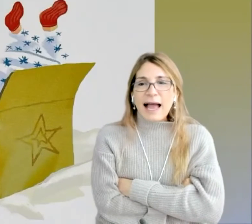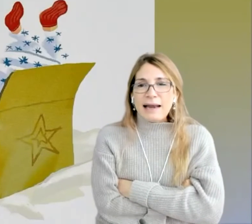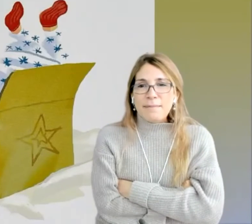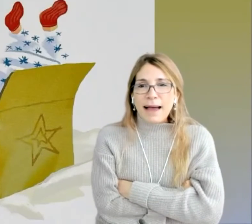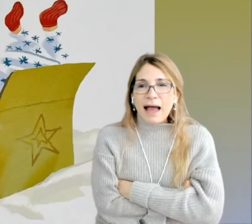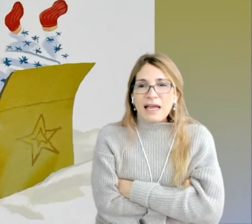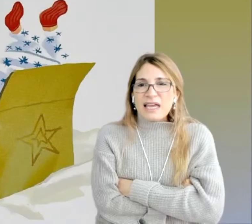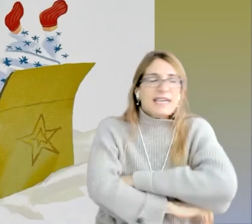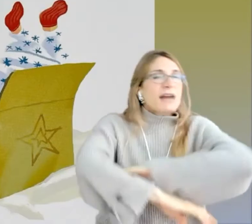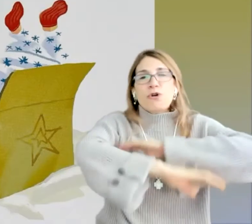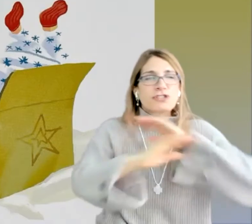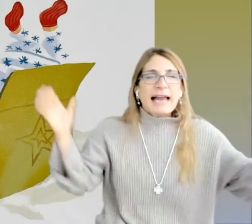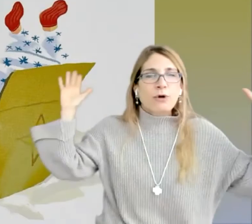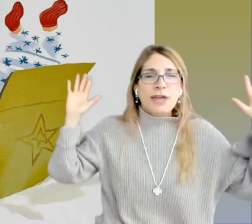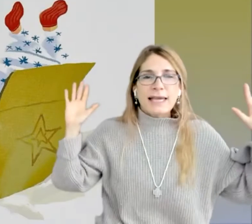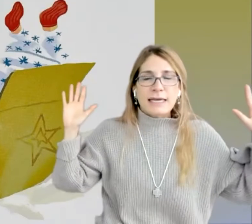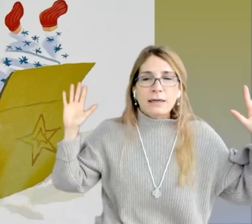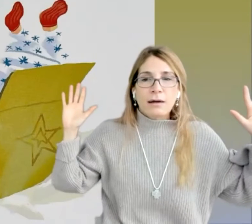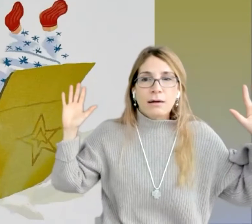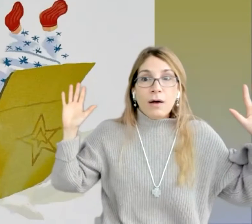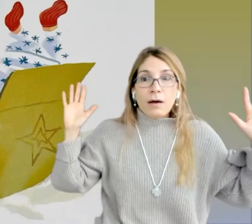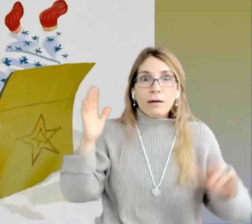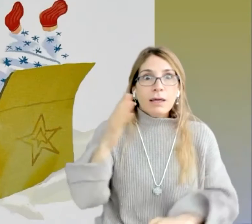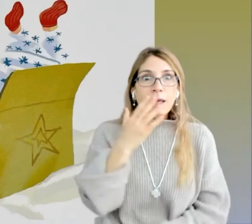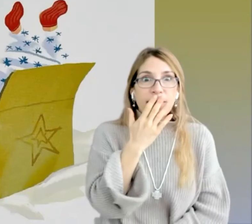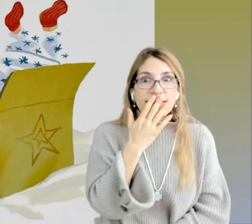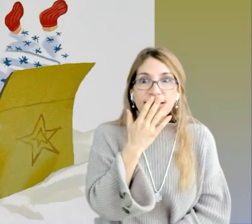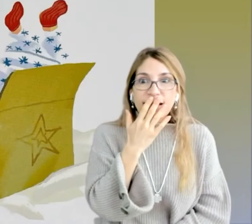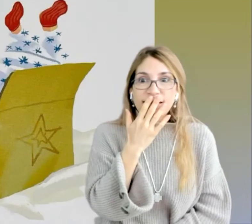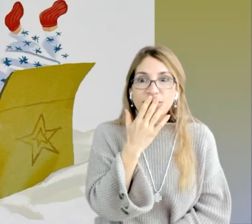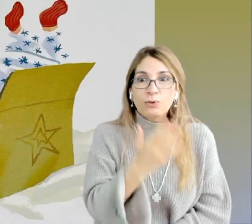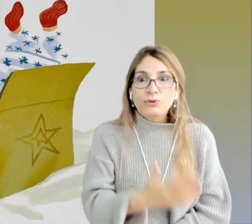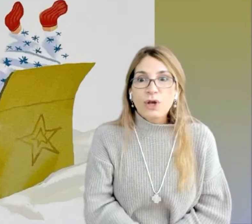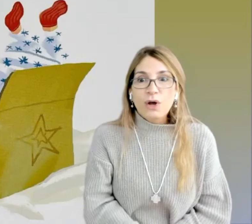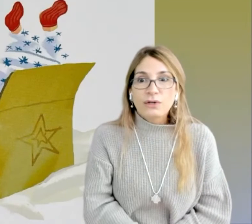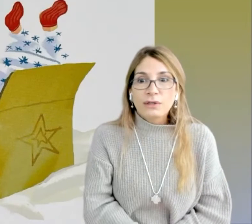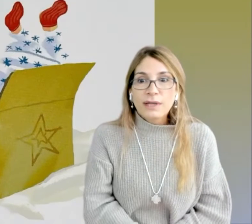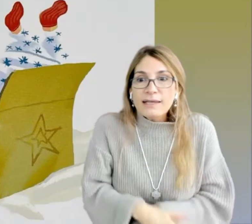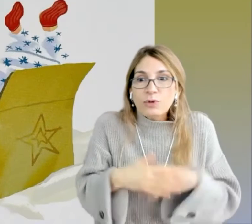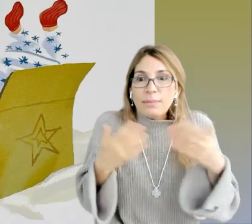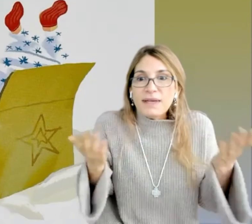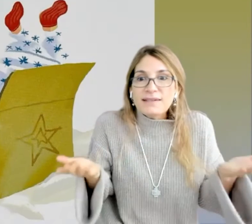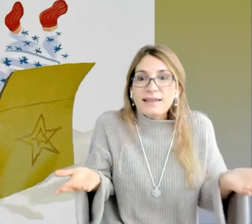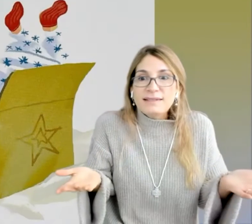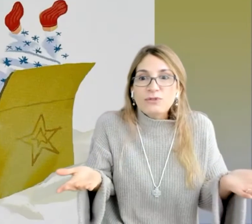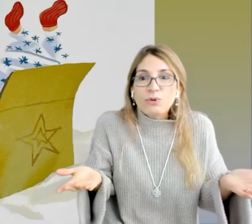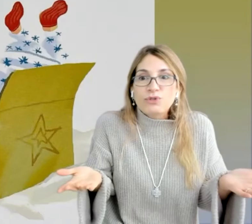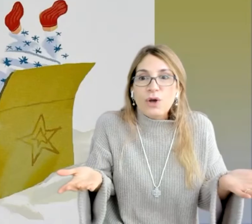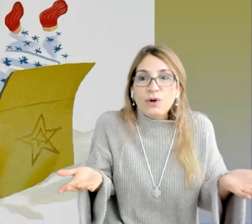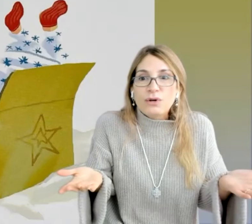calma y ya no salgo de ahí. ¿Qué piensan de esa solución? Daliss, ¿tú qué piensas de esa solución?